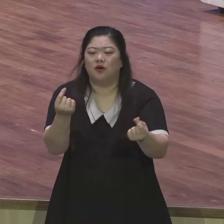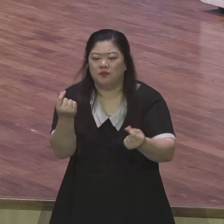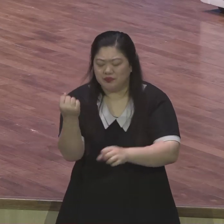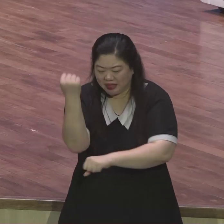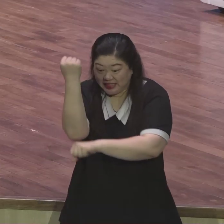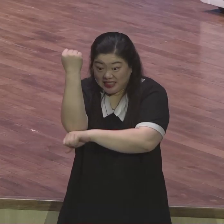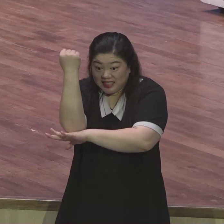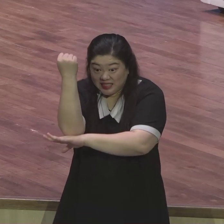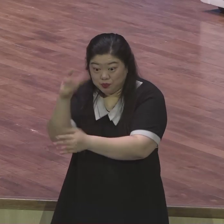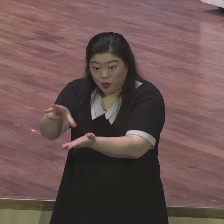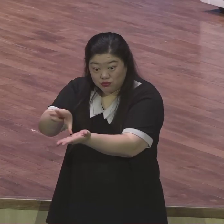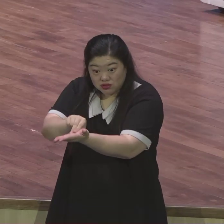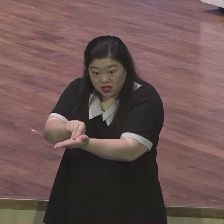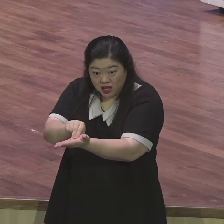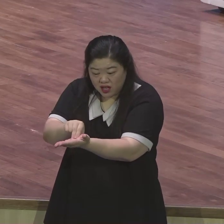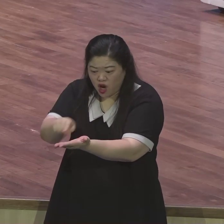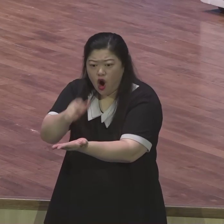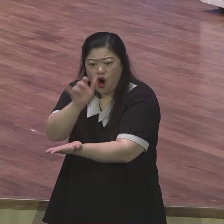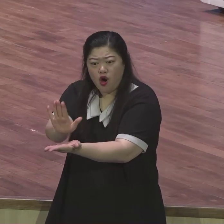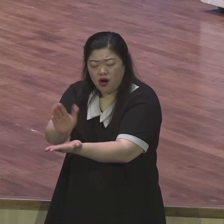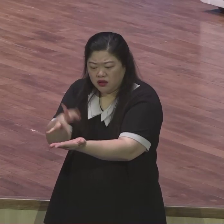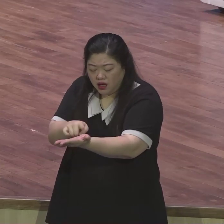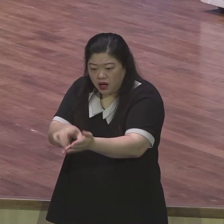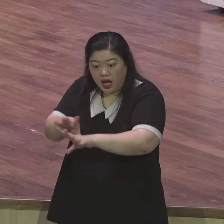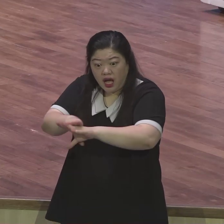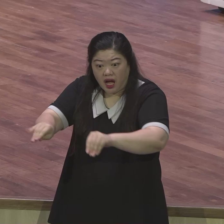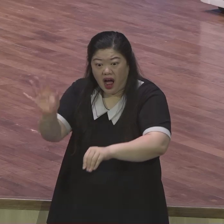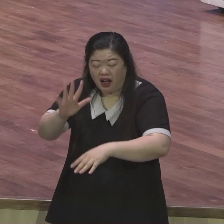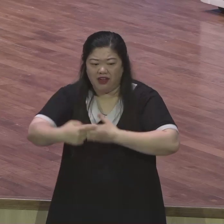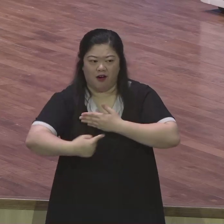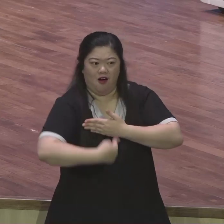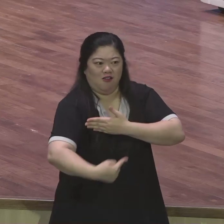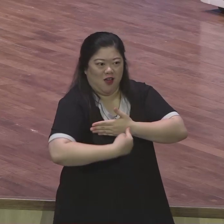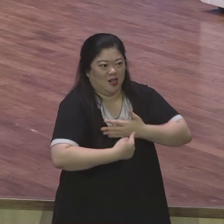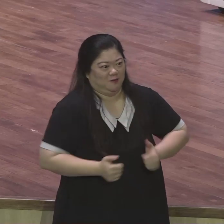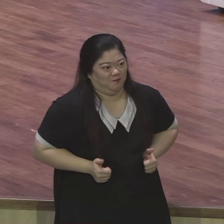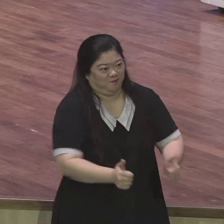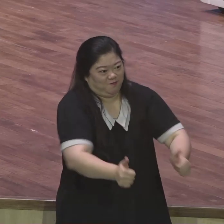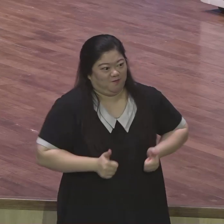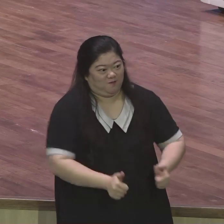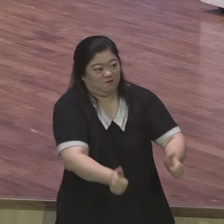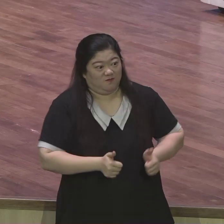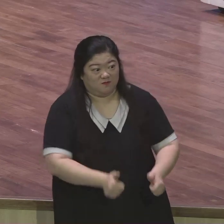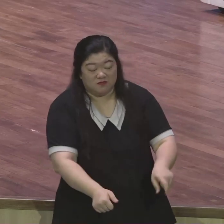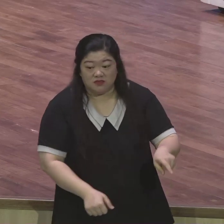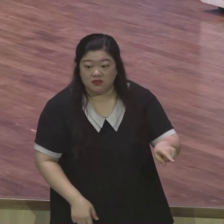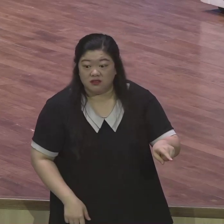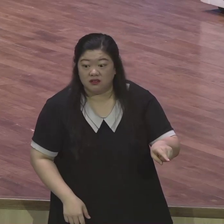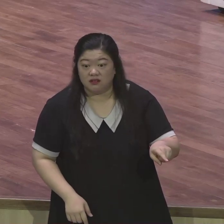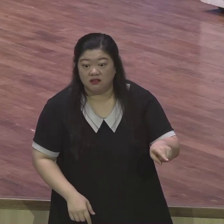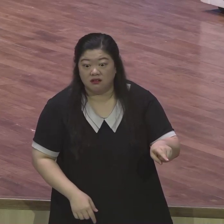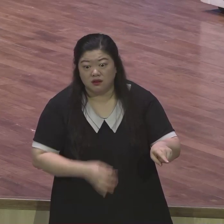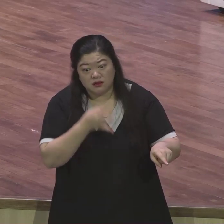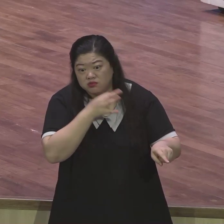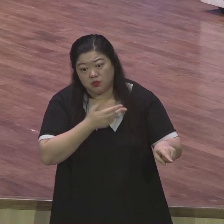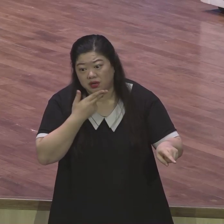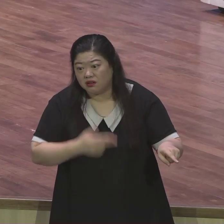열심으로 해결할 수 있는 것처럼 속입니다 그래서 복음 없는 성실 복음 없는 선행은 나쁜 거예요 그게 바로 뒤로